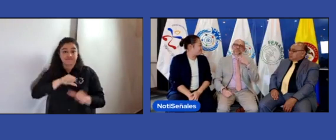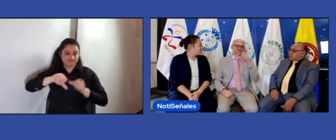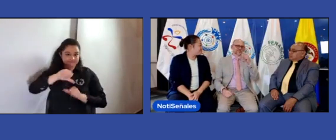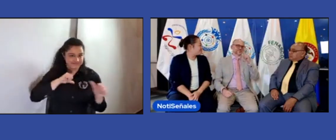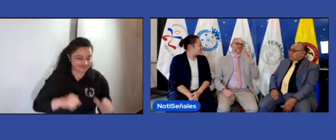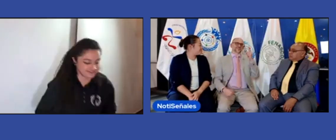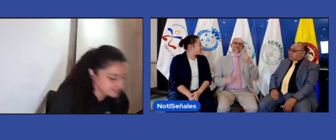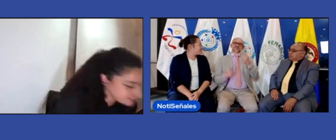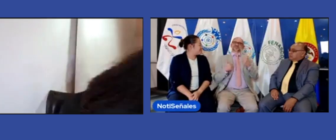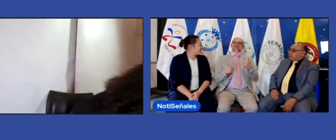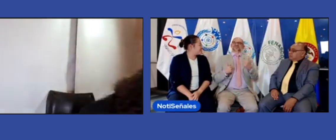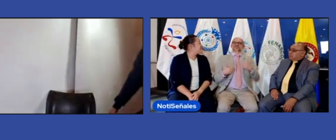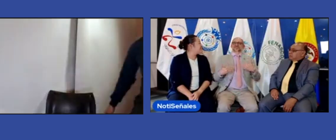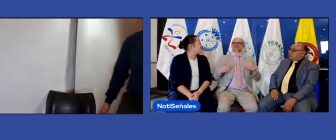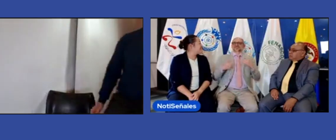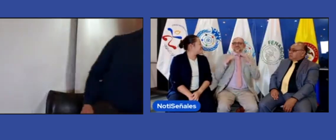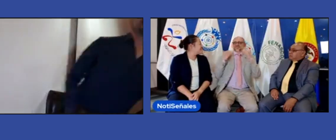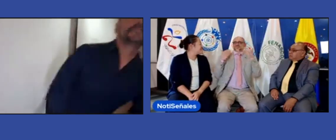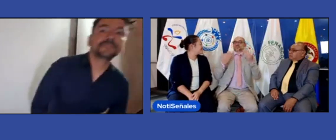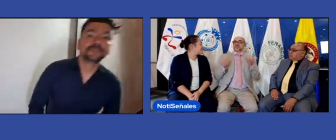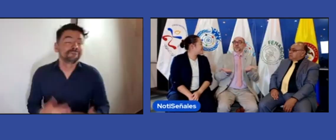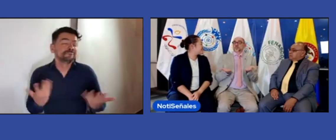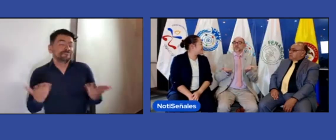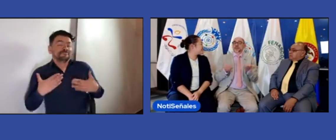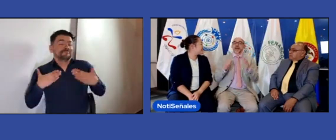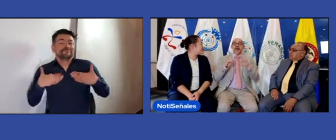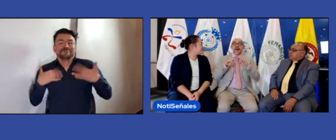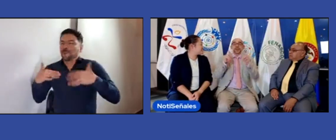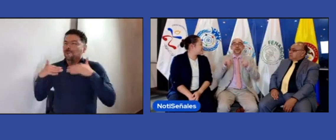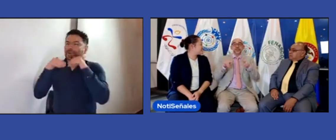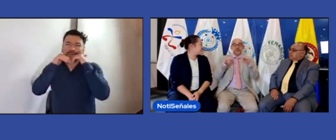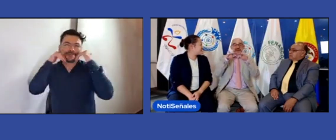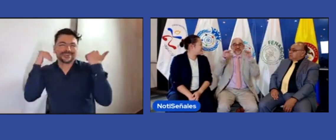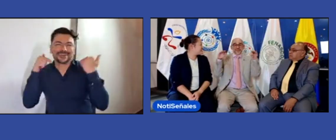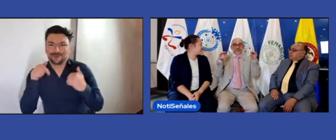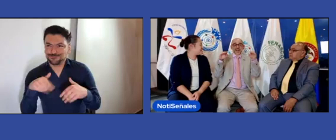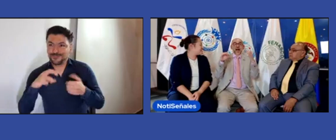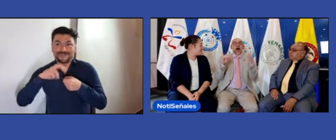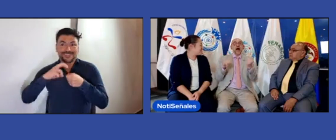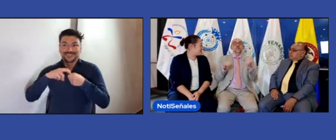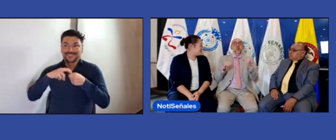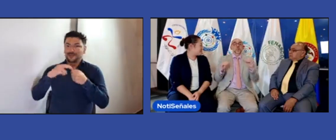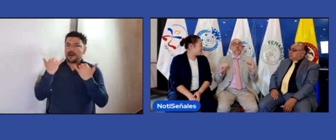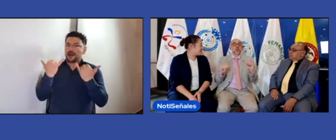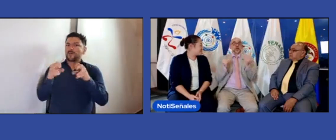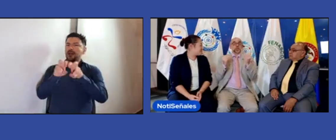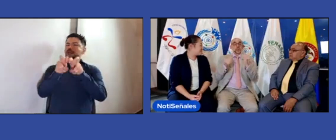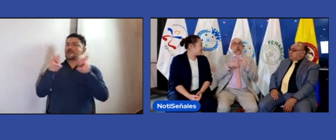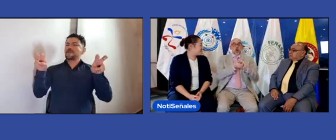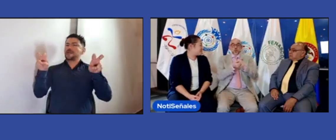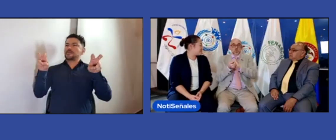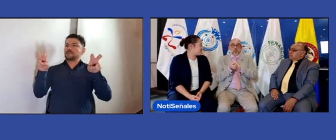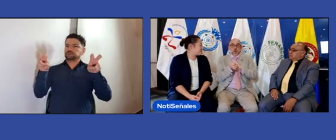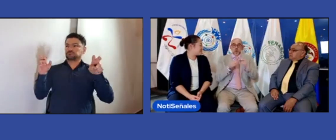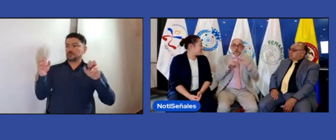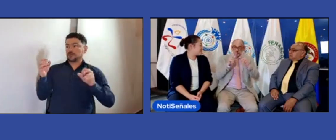Así es, Elizabeth. Y algo que quisiera decirles y que me enorgullece muchísimo, y es que en ese nivel